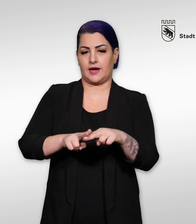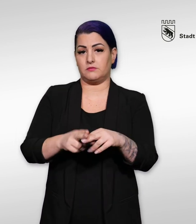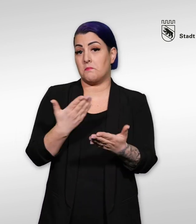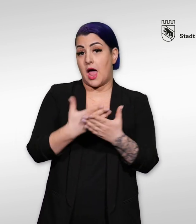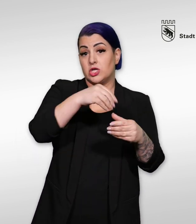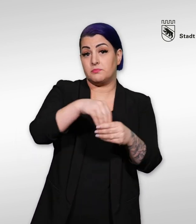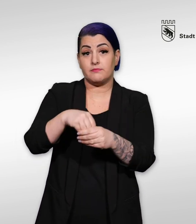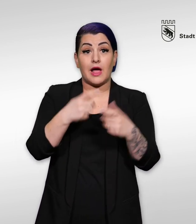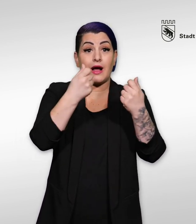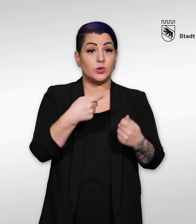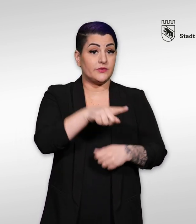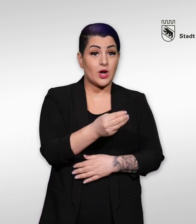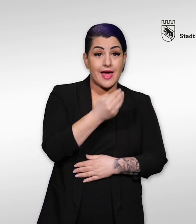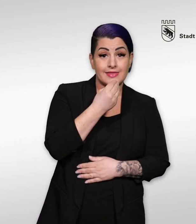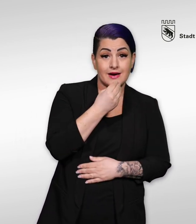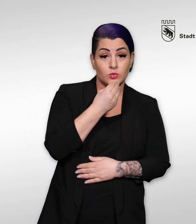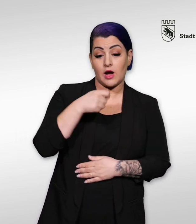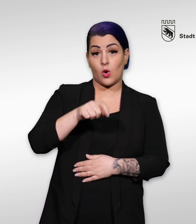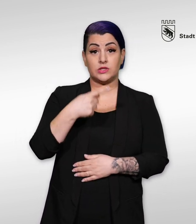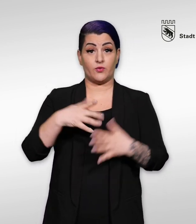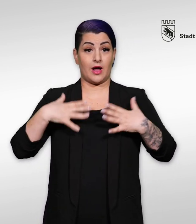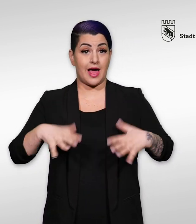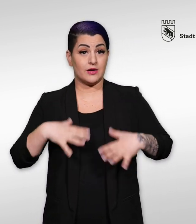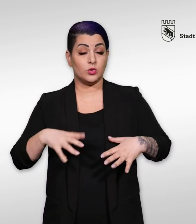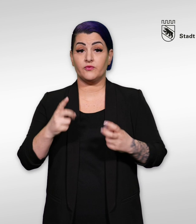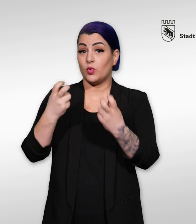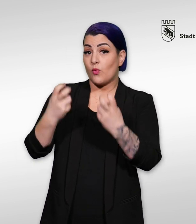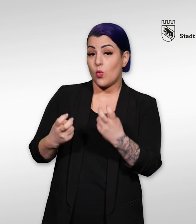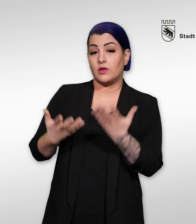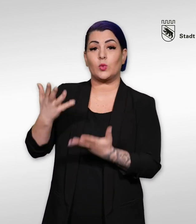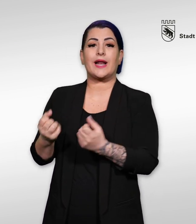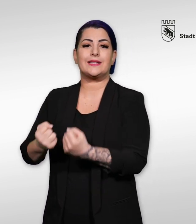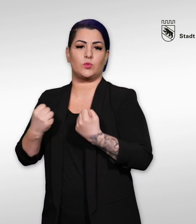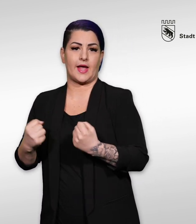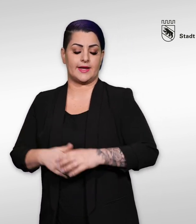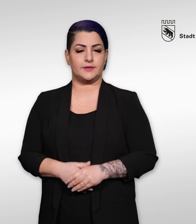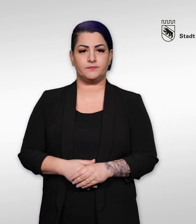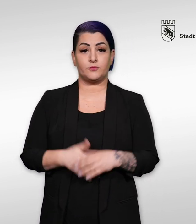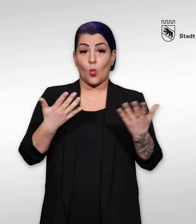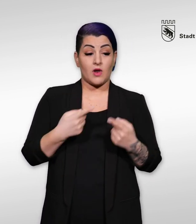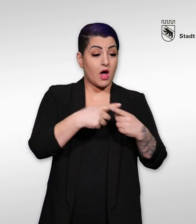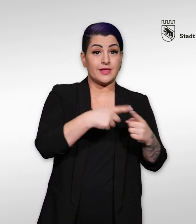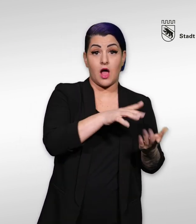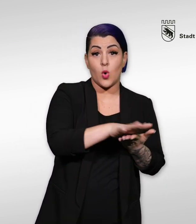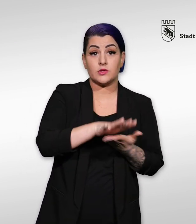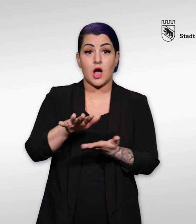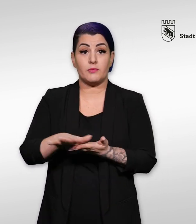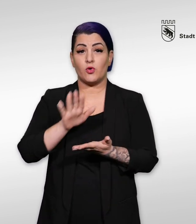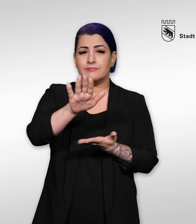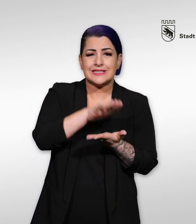Dazu gehören zum Beispiel Kosten für Ernährung, Kleidung, Wohnen und Gesundheit. Oder auch andere Ausgaben, die in